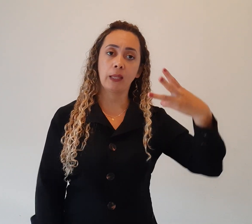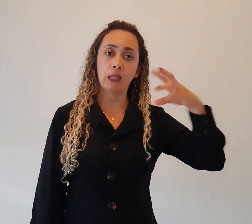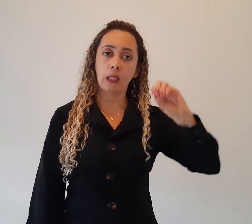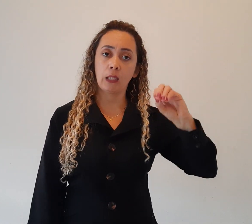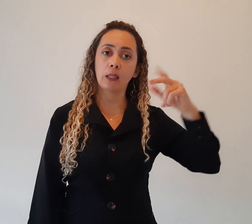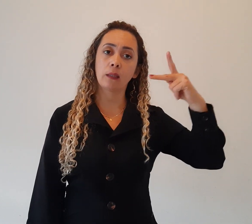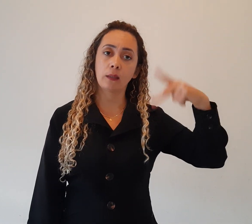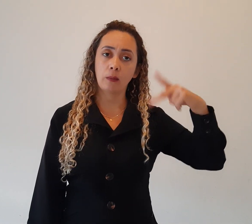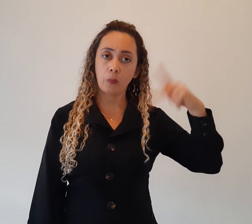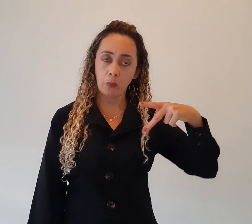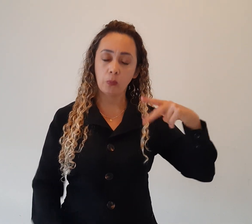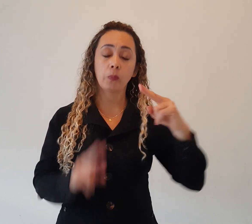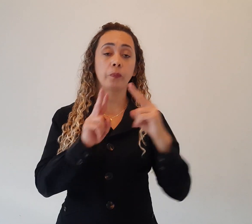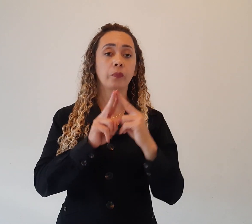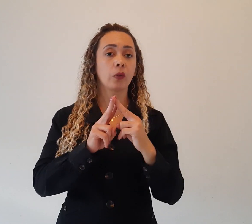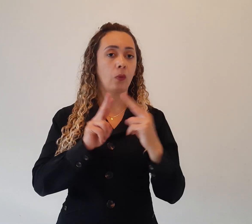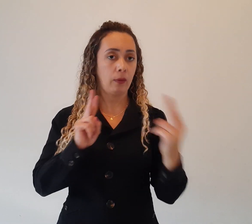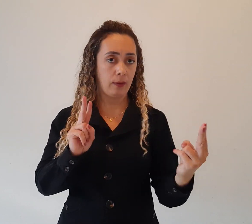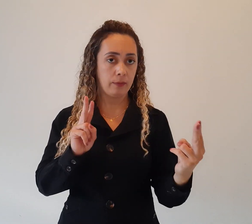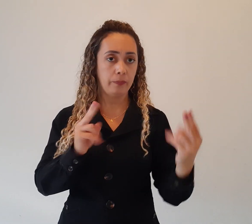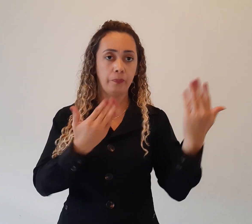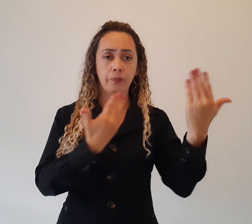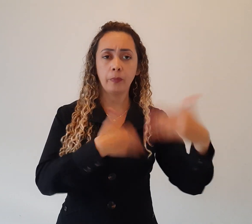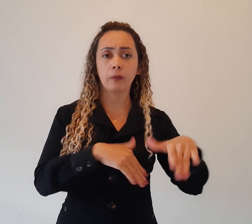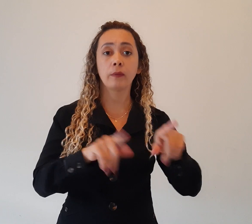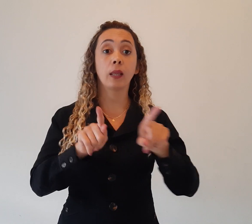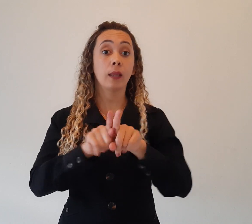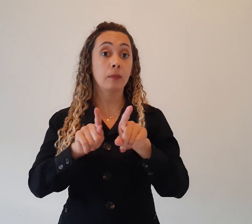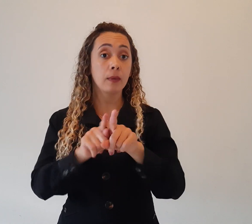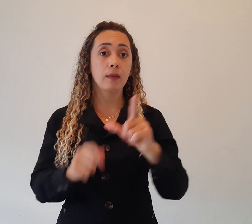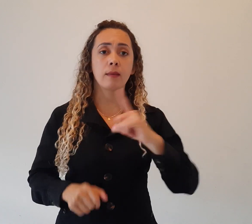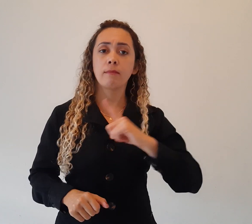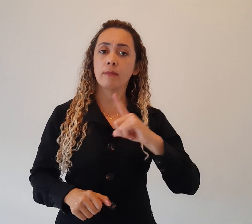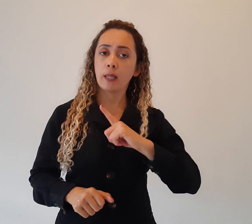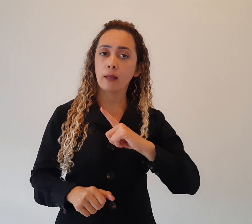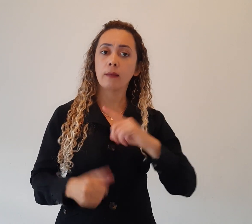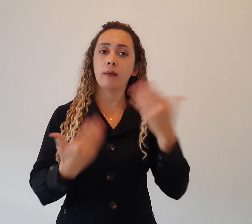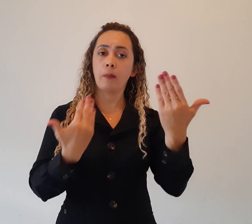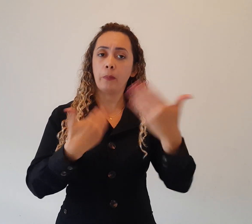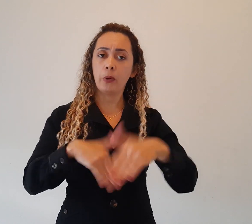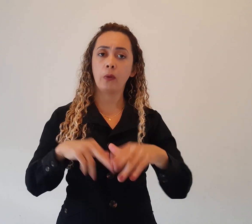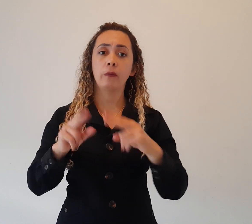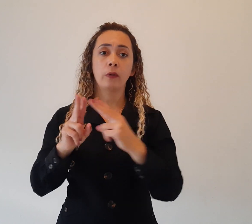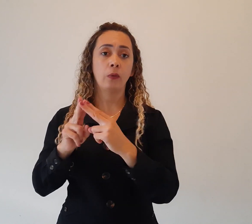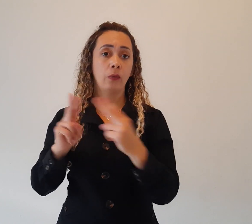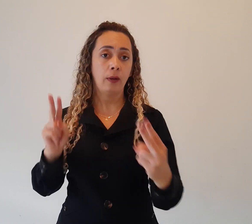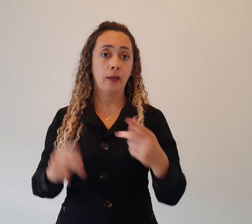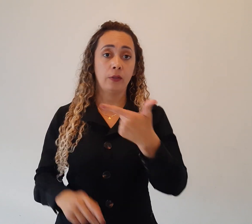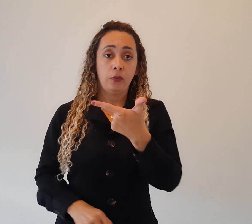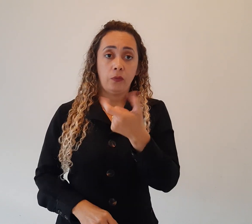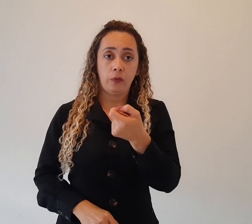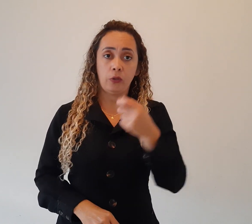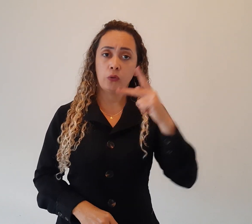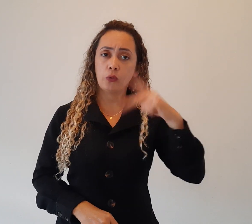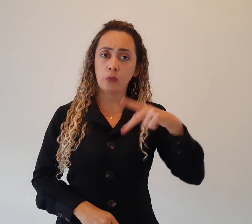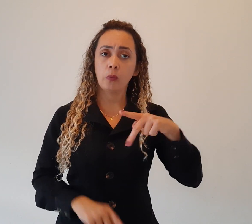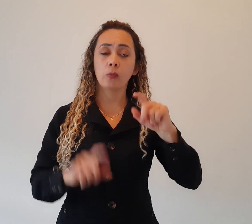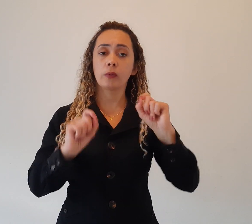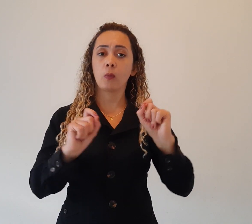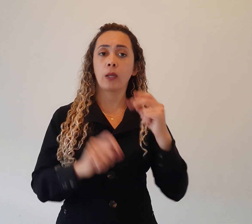online também. E temos a avaliação online, que vale 20 pontos, então, são duas avaliações, totalizando um valor